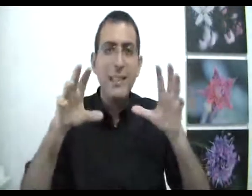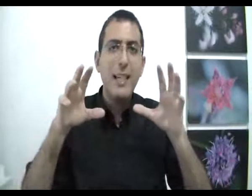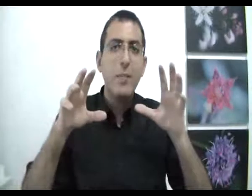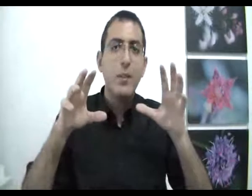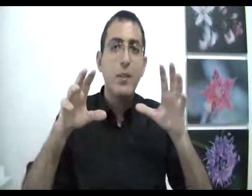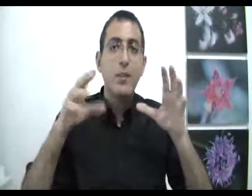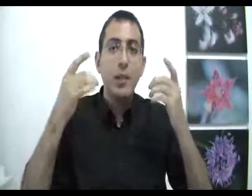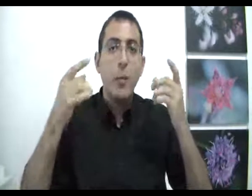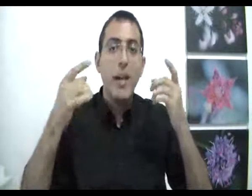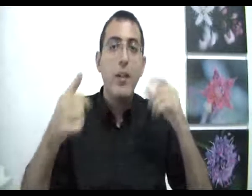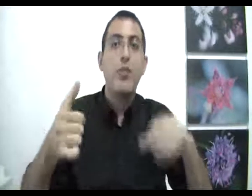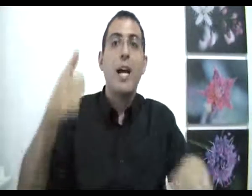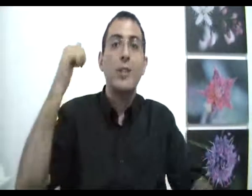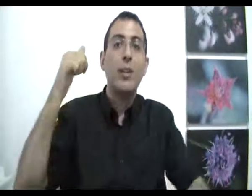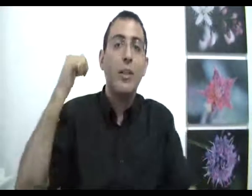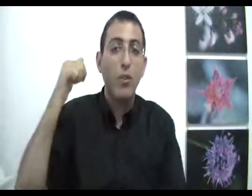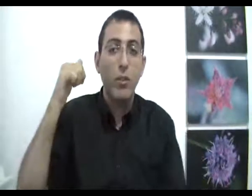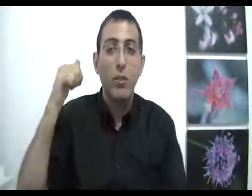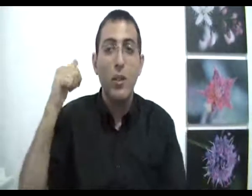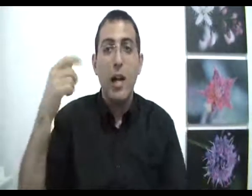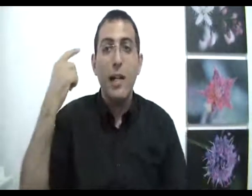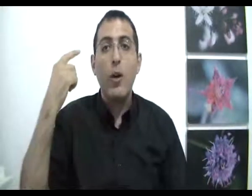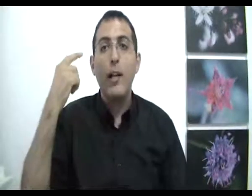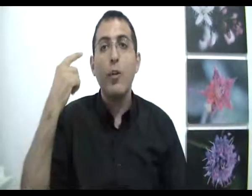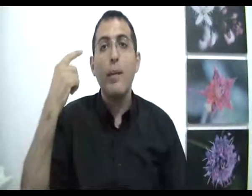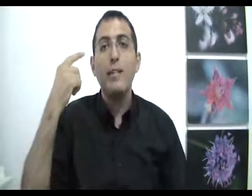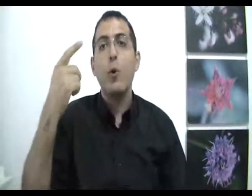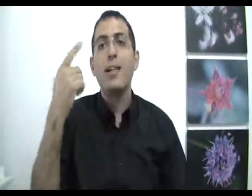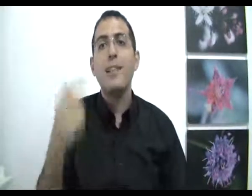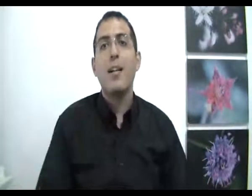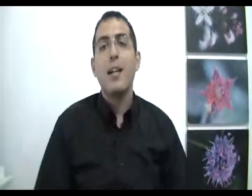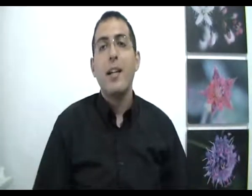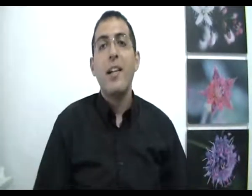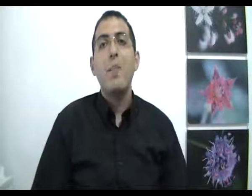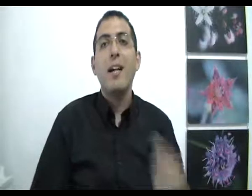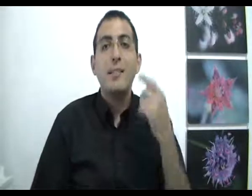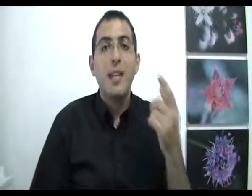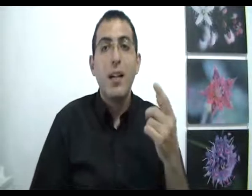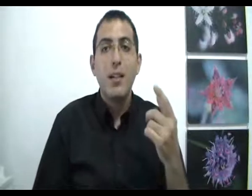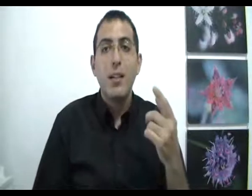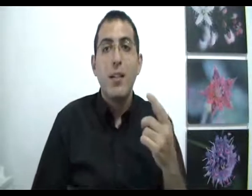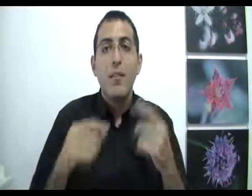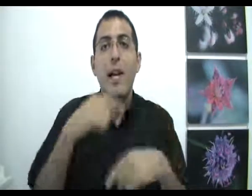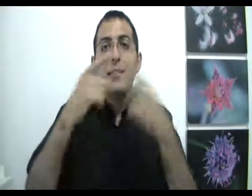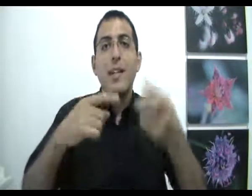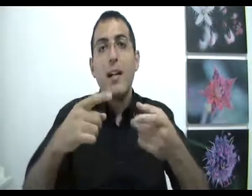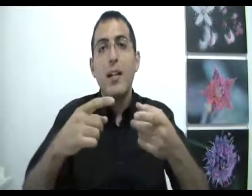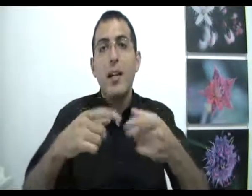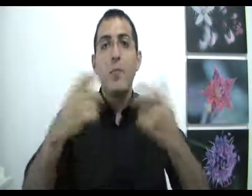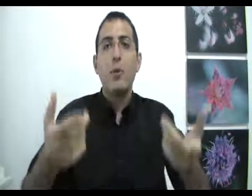ובעצם זה אומר שהרצון הלאשון, הכוח הראשון בעצם לא רצה. כי אם הרצה ועשה הם בו